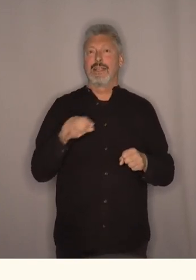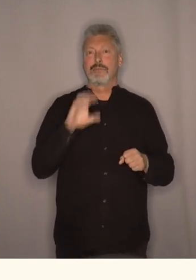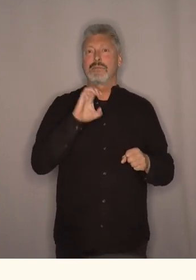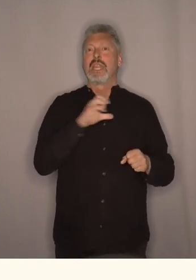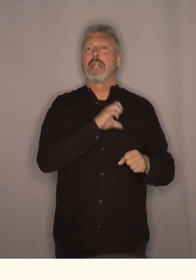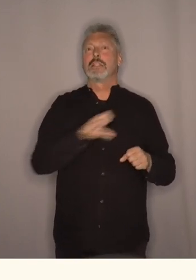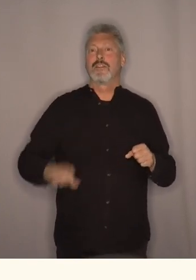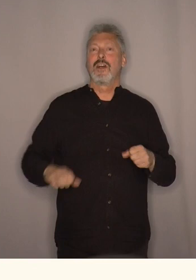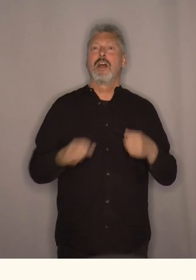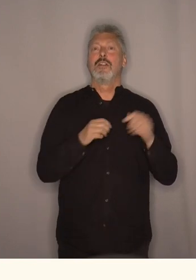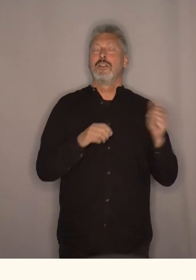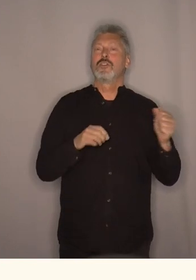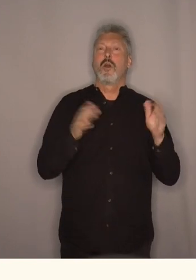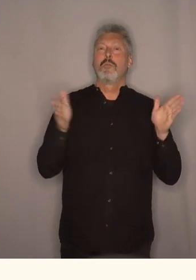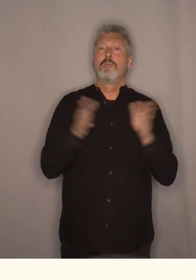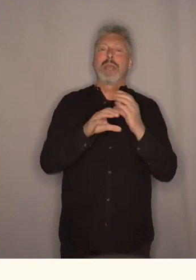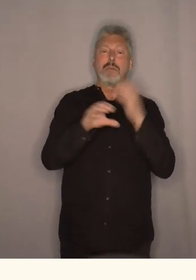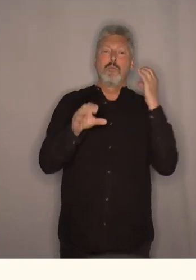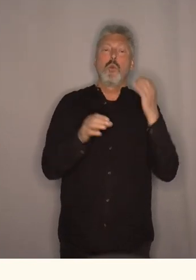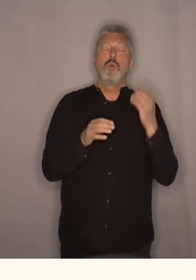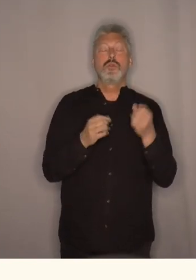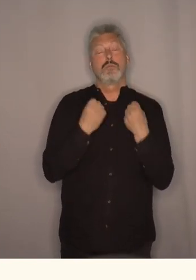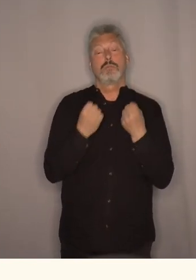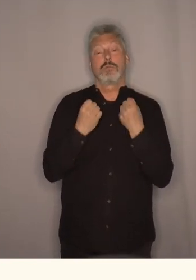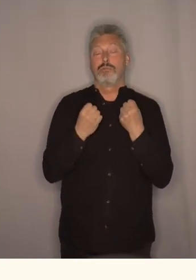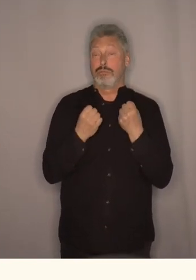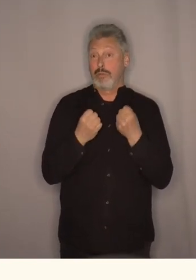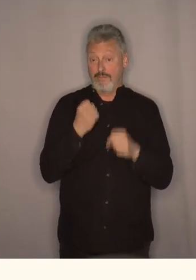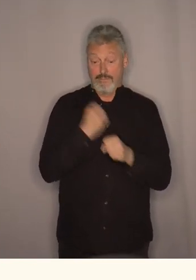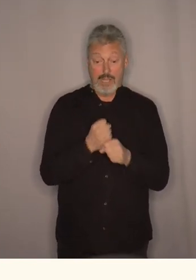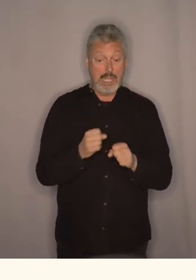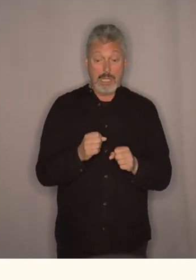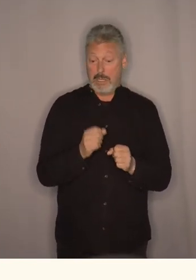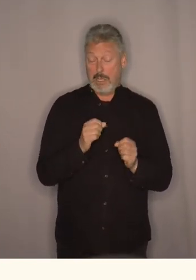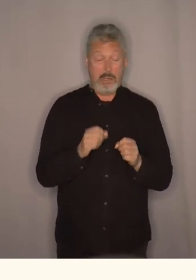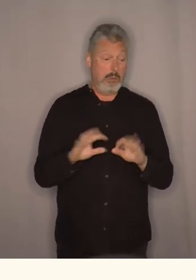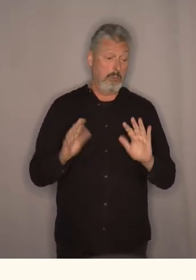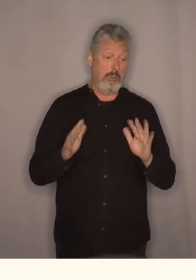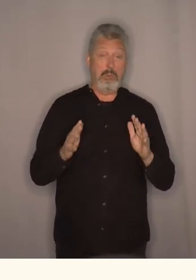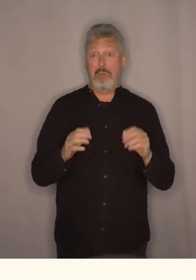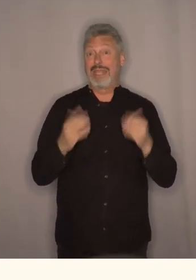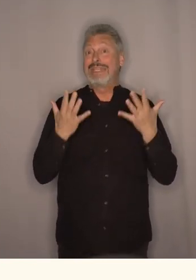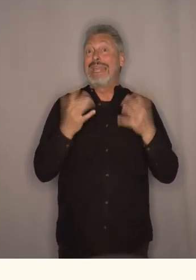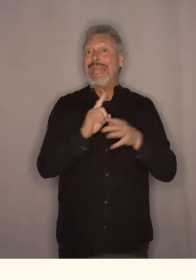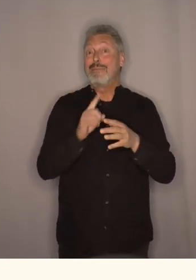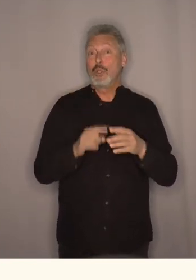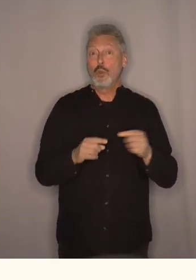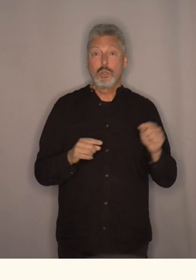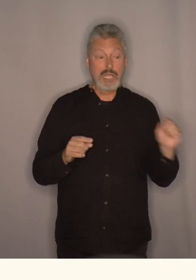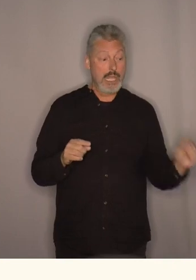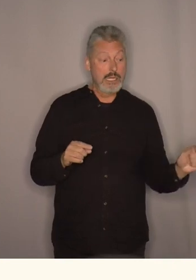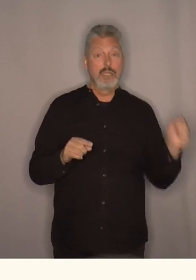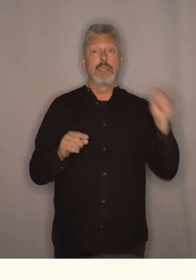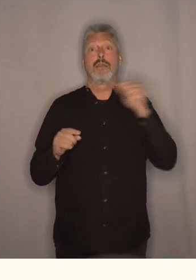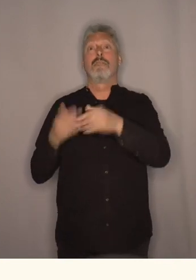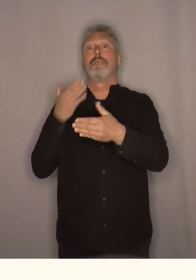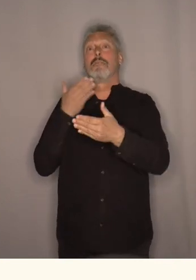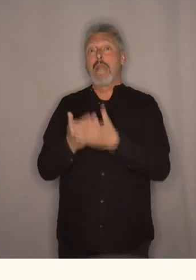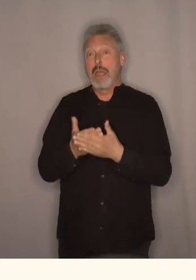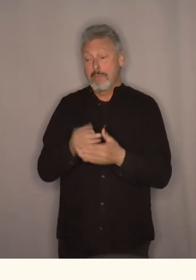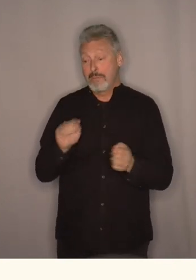Så vi kjører med minibussen. Det tar ganske kort tid å komme litt. Vi bruker vel kanskje ti minutter. Kommer frem.